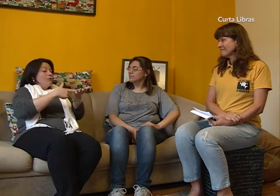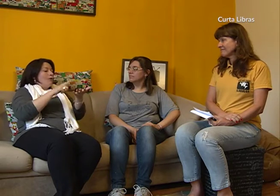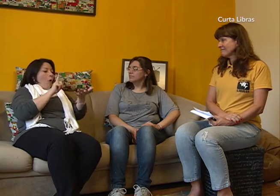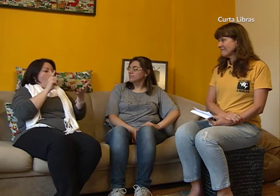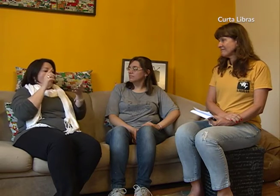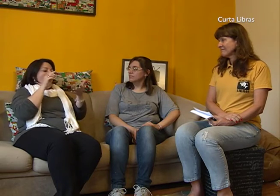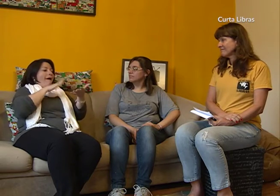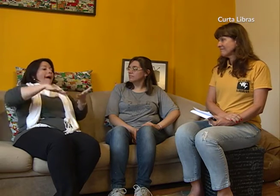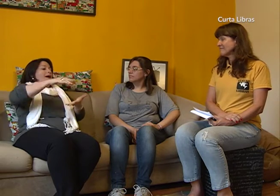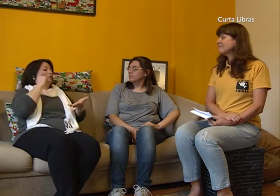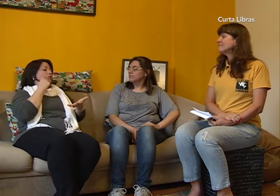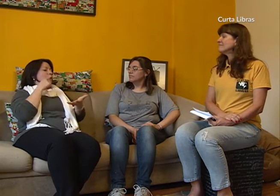literatura.